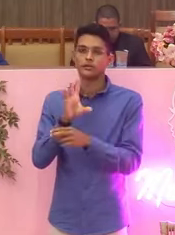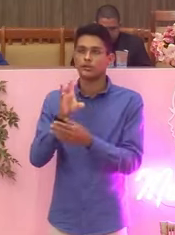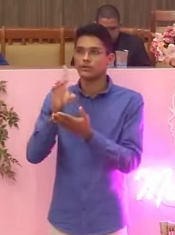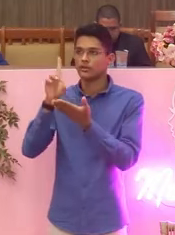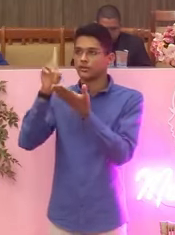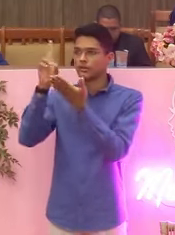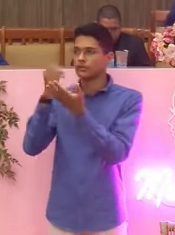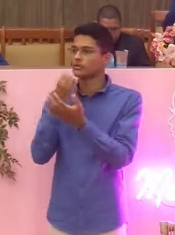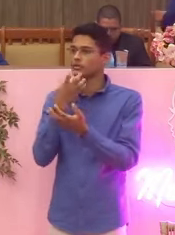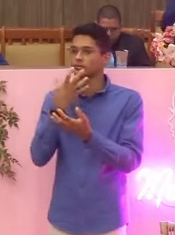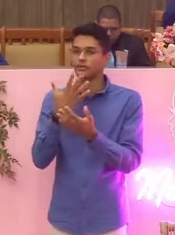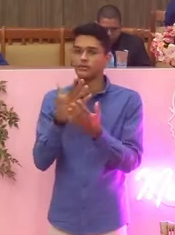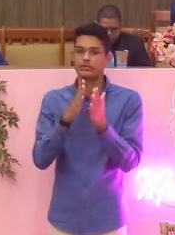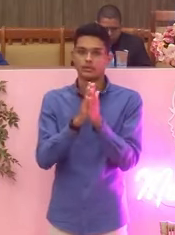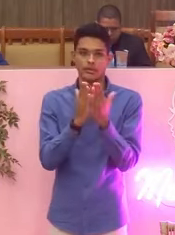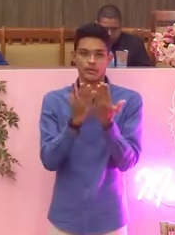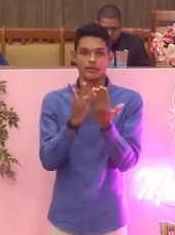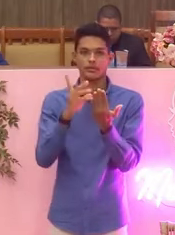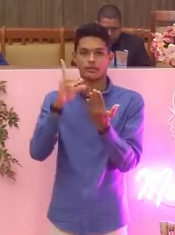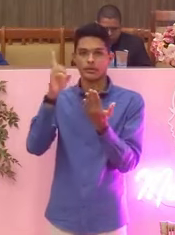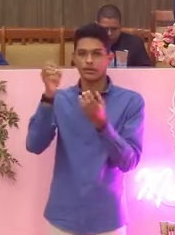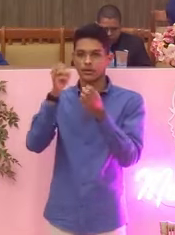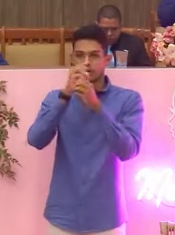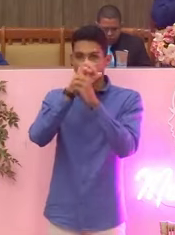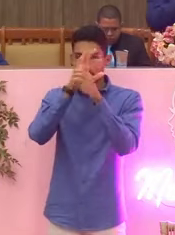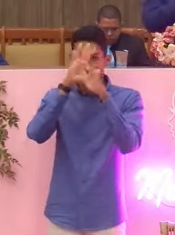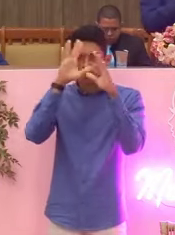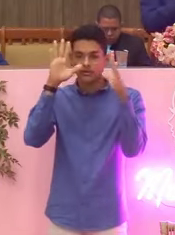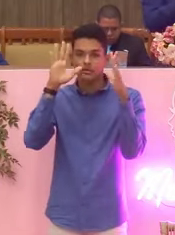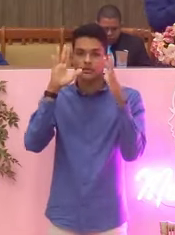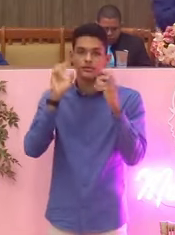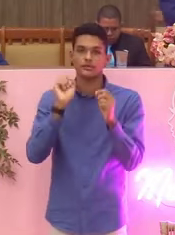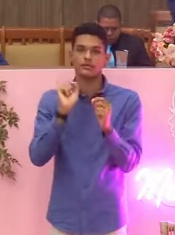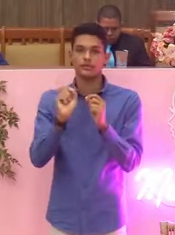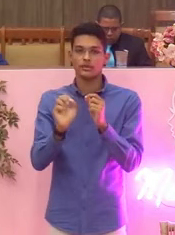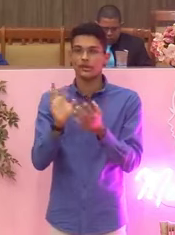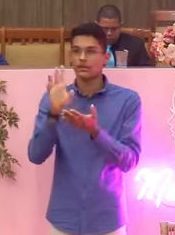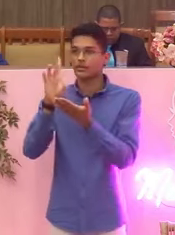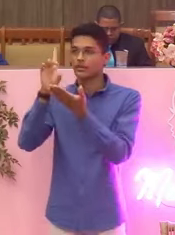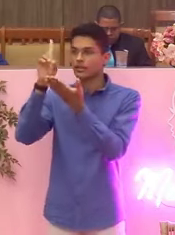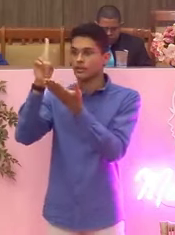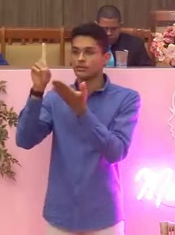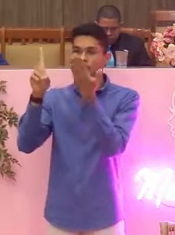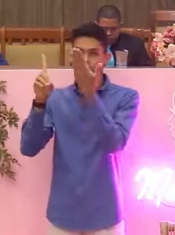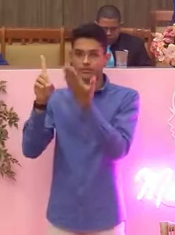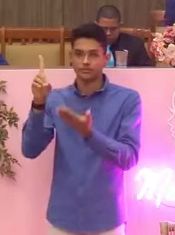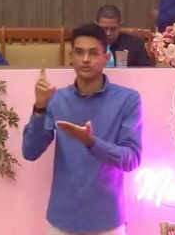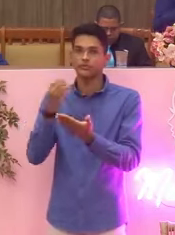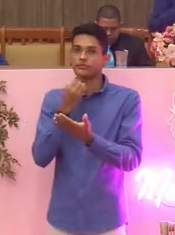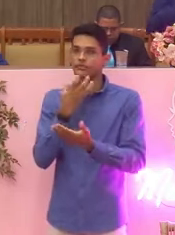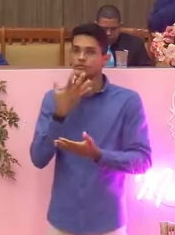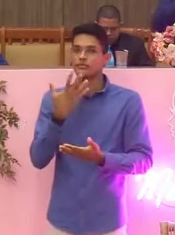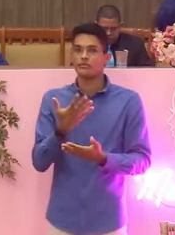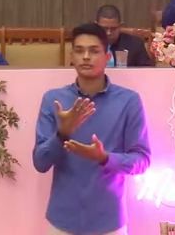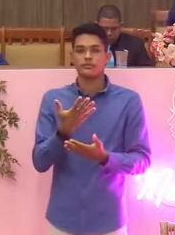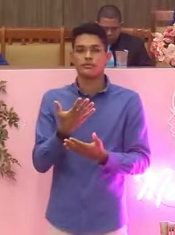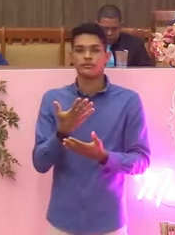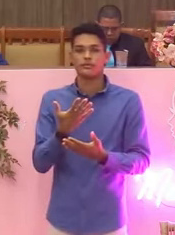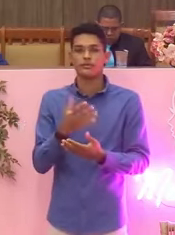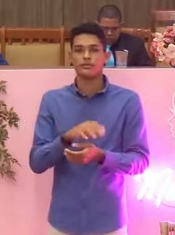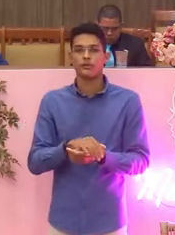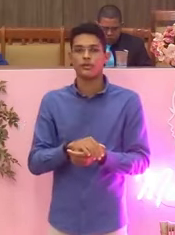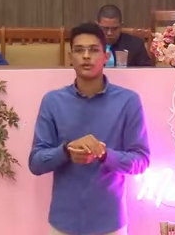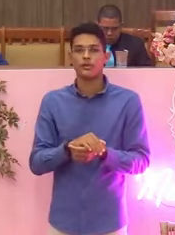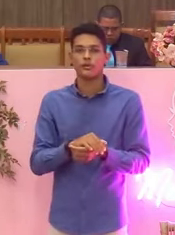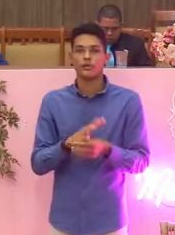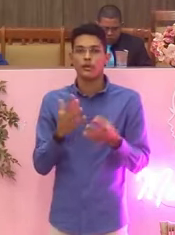A Bíblia, ela deixa bem claro, que Deus ele é bom. E quando você vai para a teologia, que